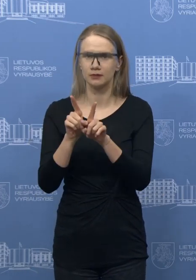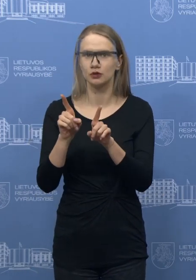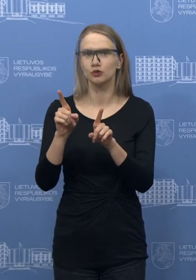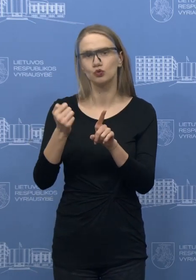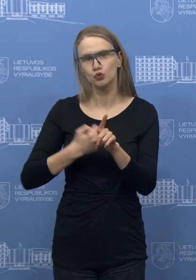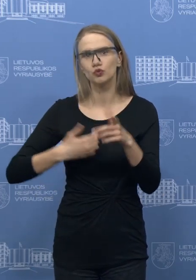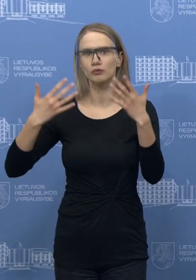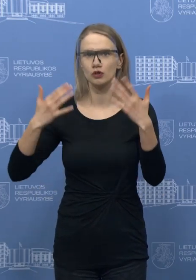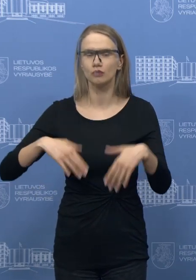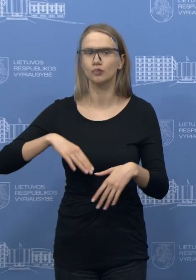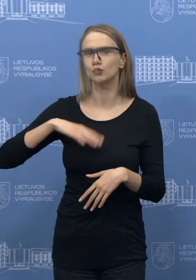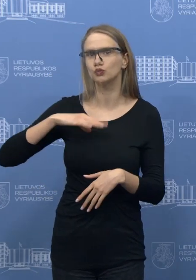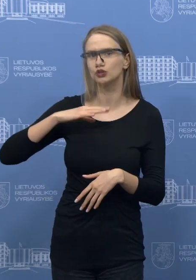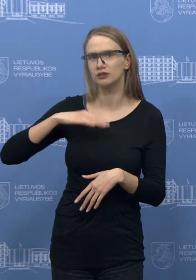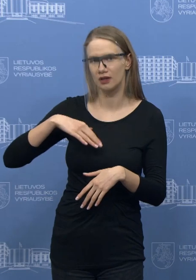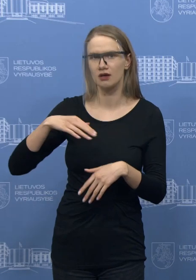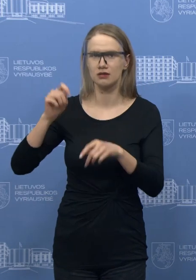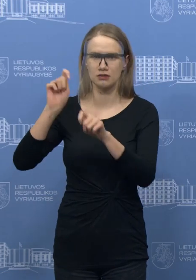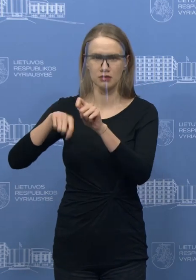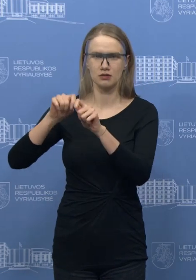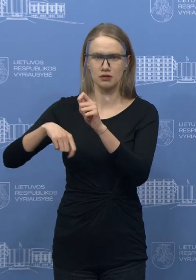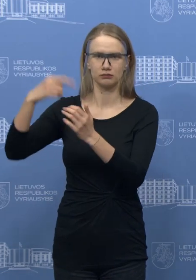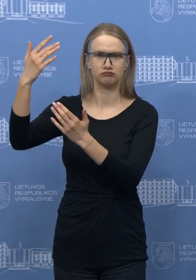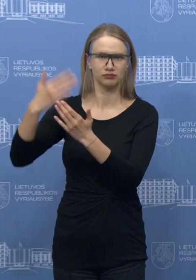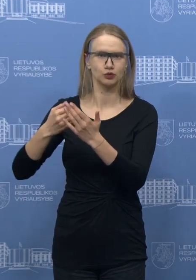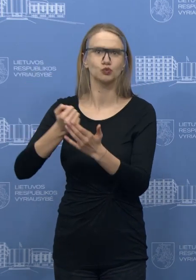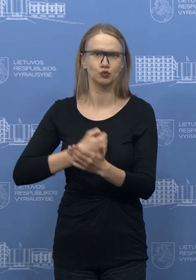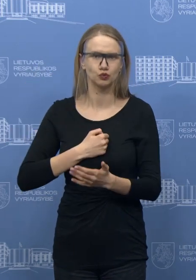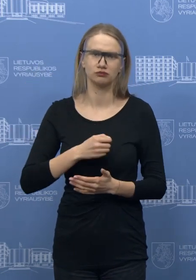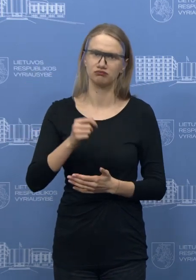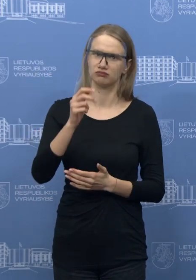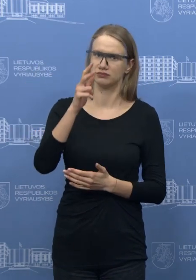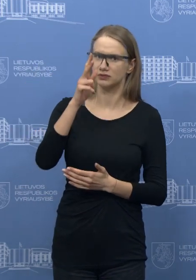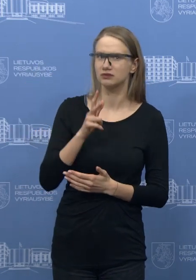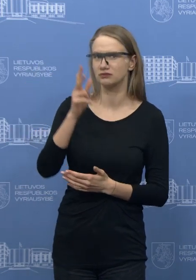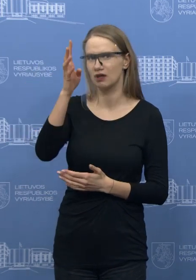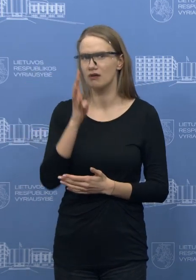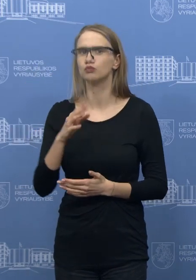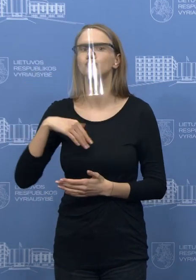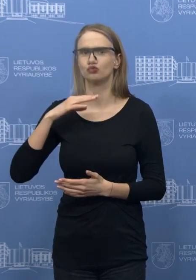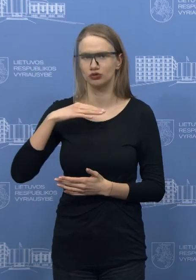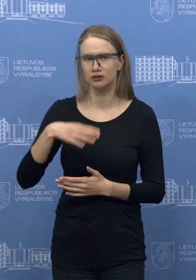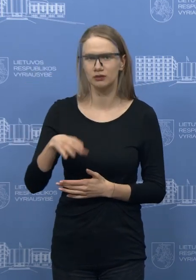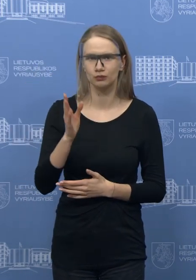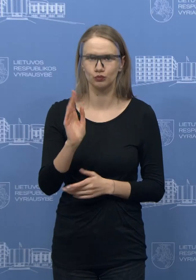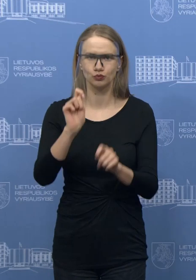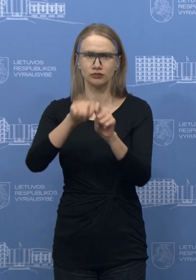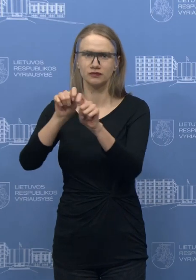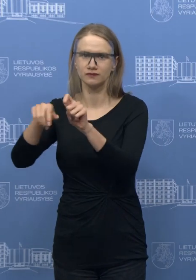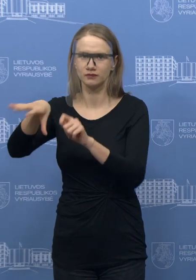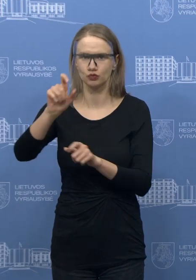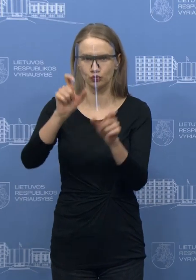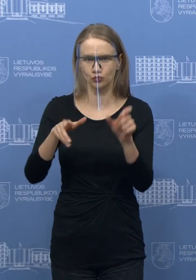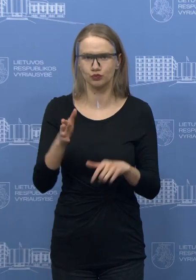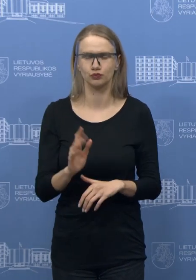testų, kurie tikrai apie 3-4 mėnesius mums užteks ir turime ambiciją ir tikrai realias galimybės